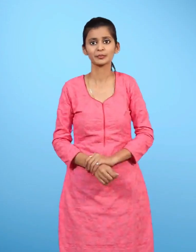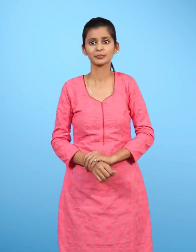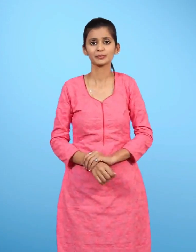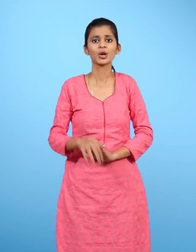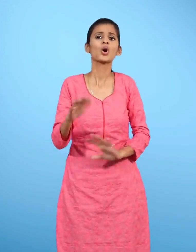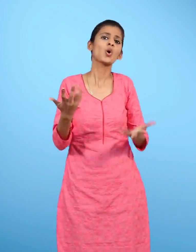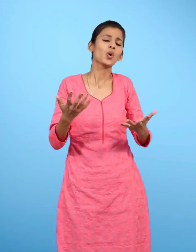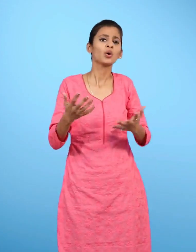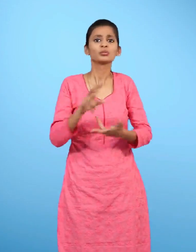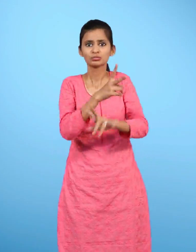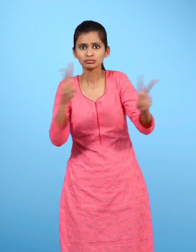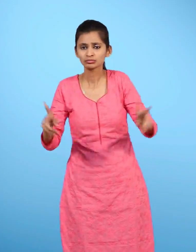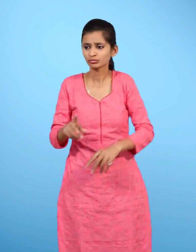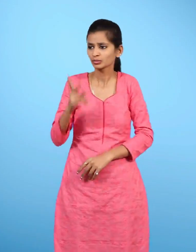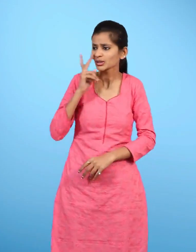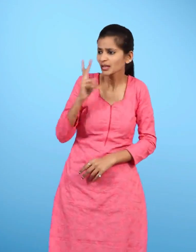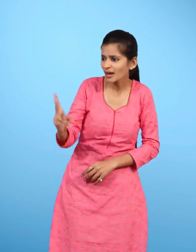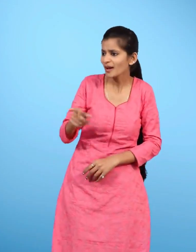किसी और को कुछ खिलाते हुए देखा है?